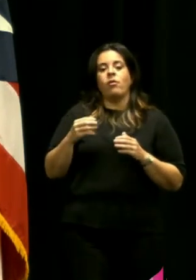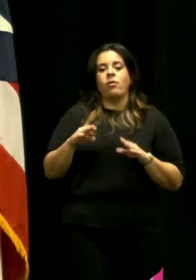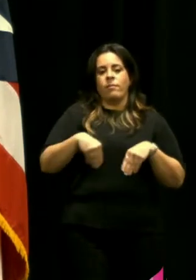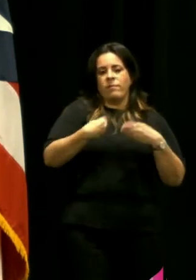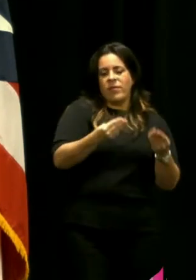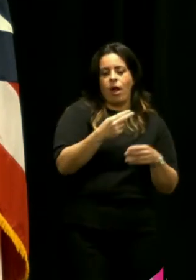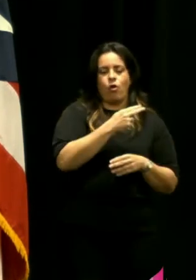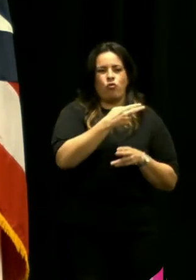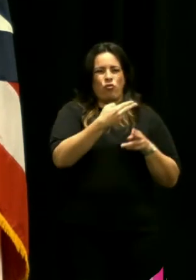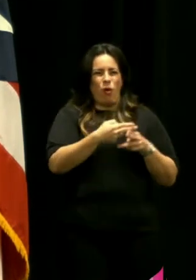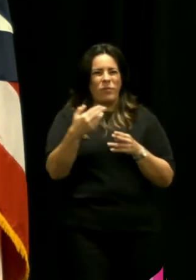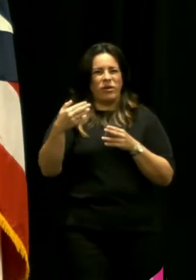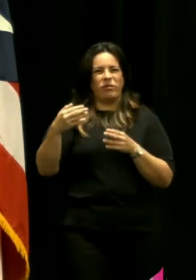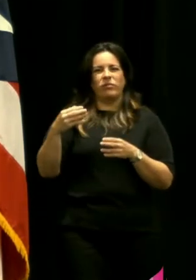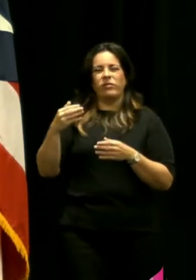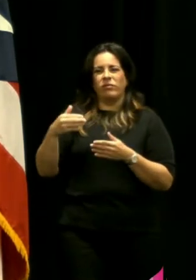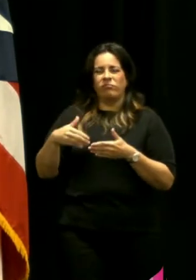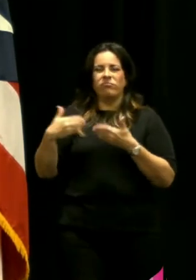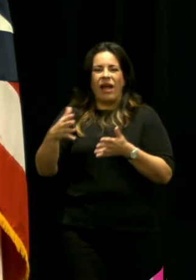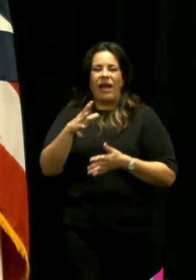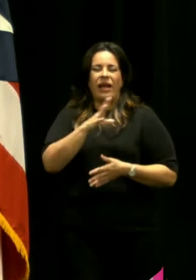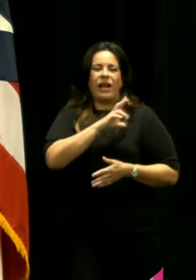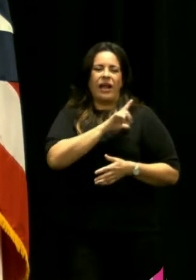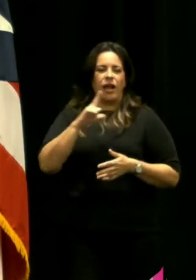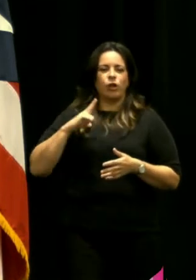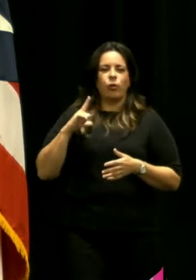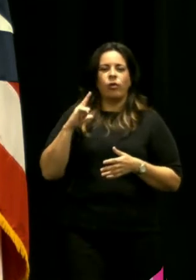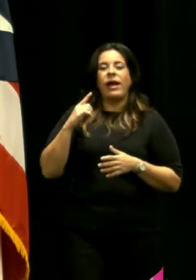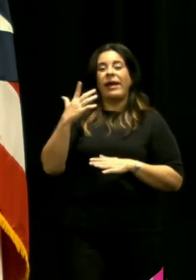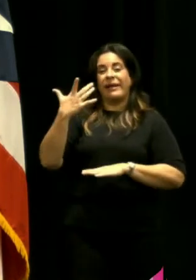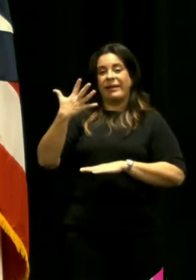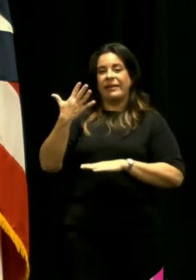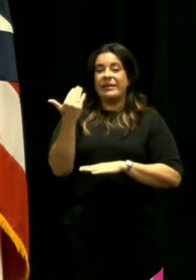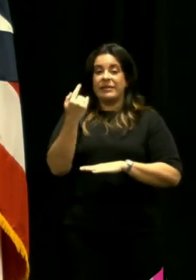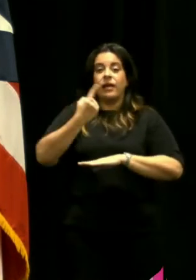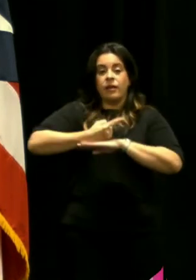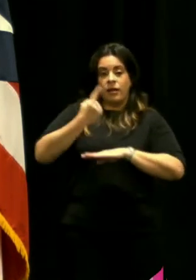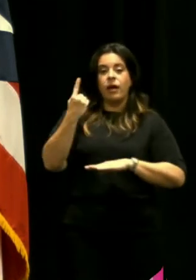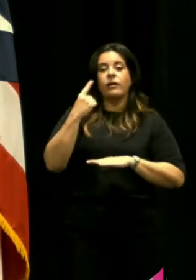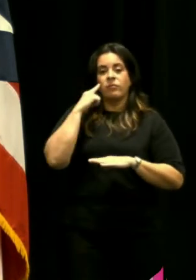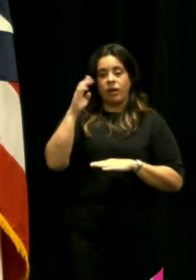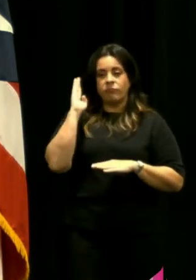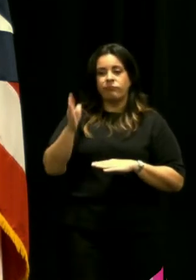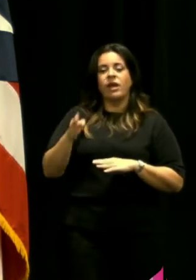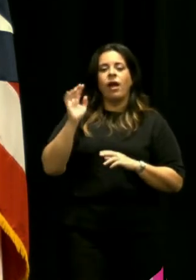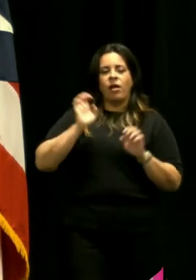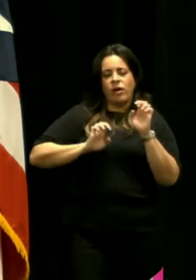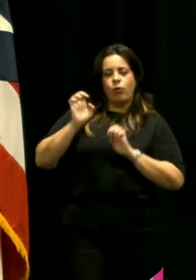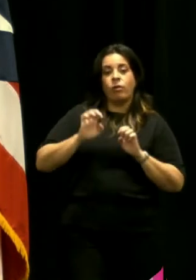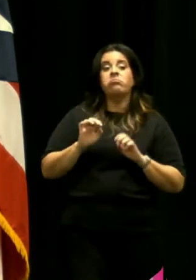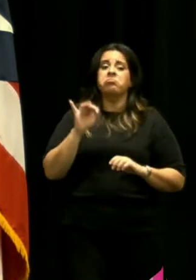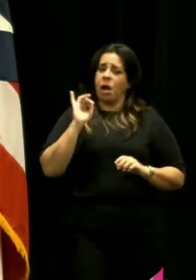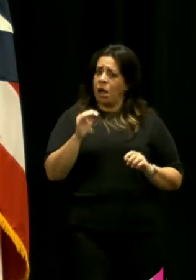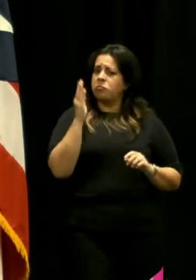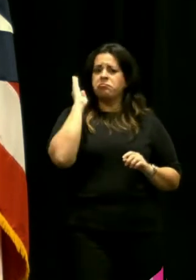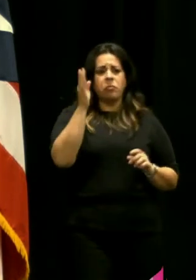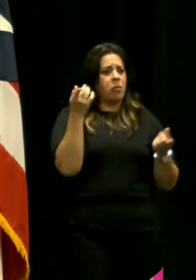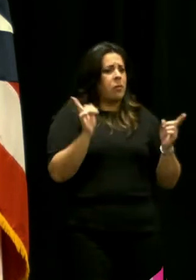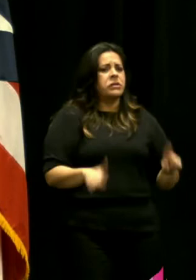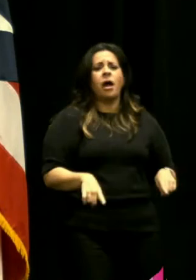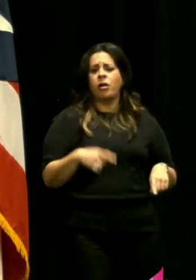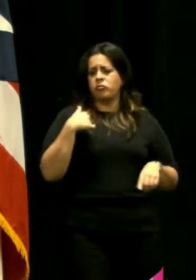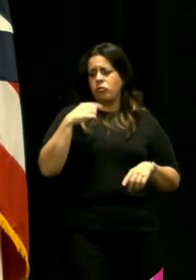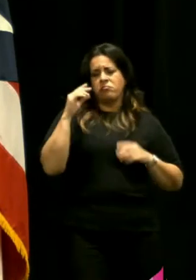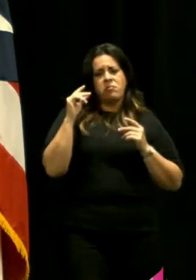ante el cuerpo legislativo y hay unos 15 días para poderlos evaluar así será o sea que yo lo estaré haciendo en el